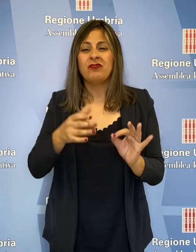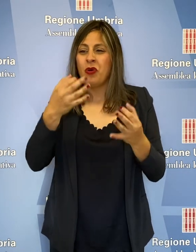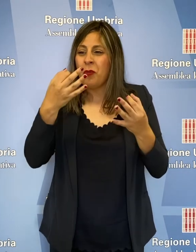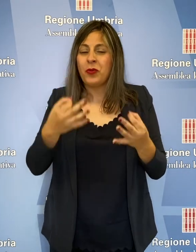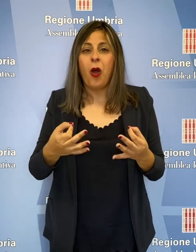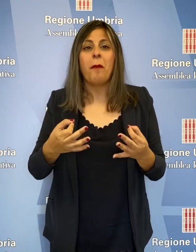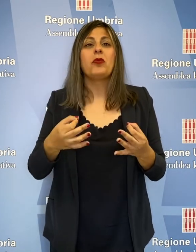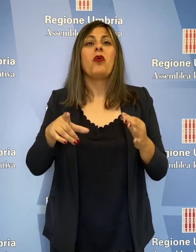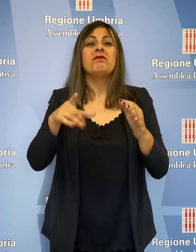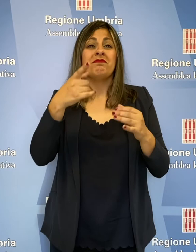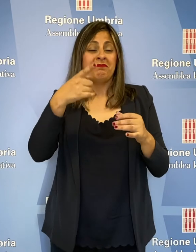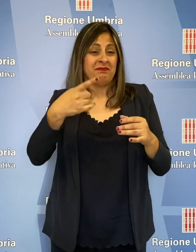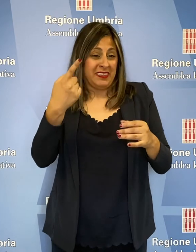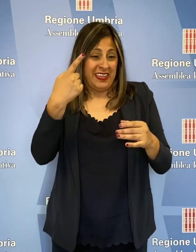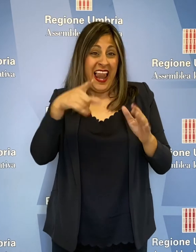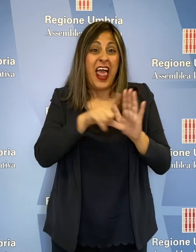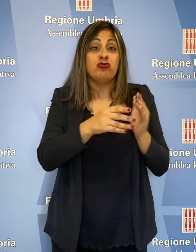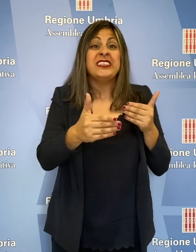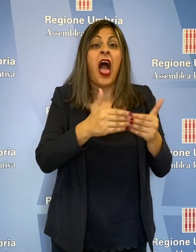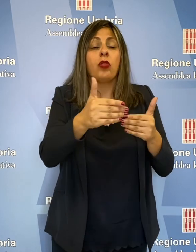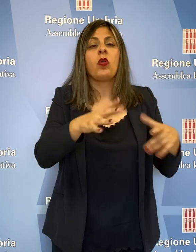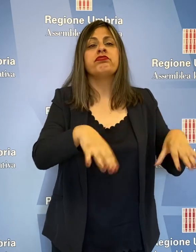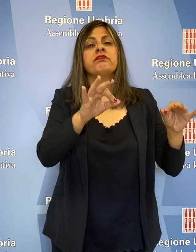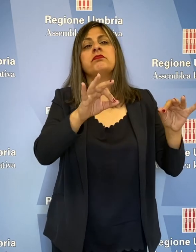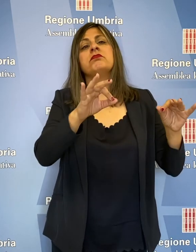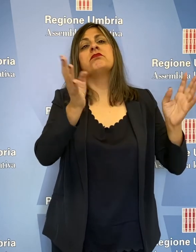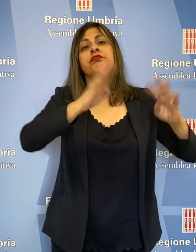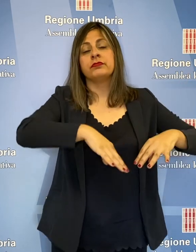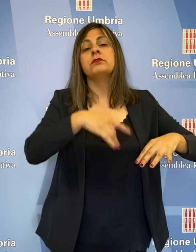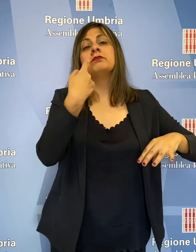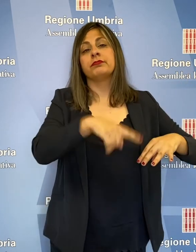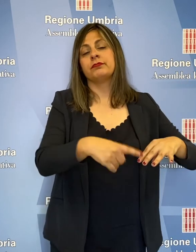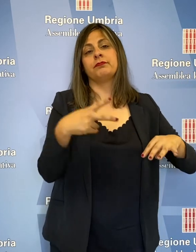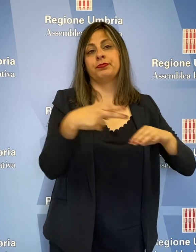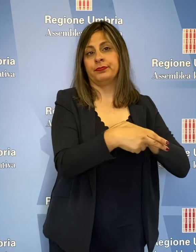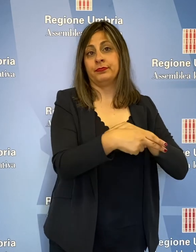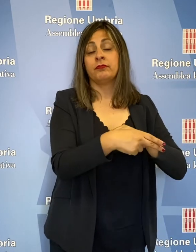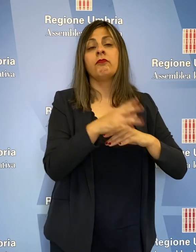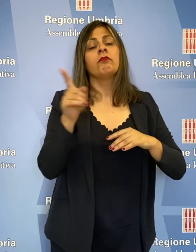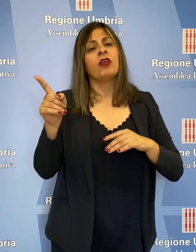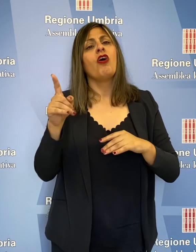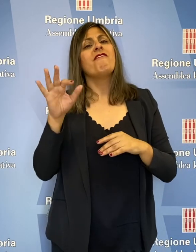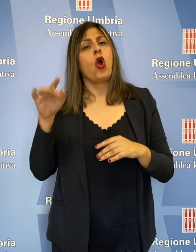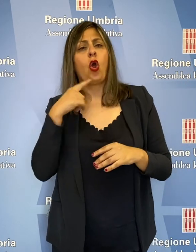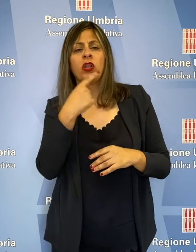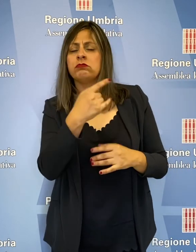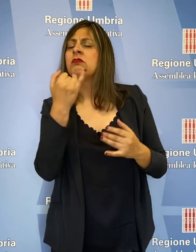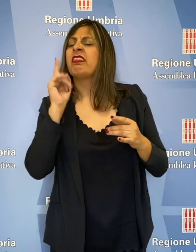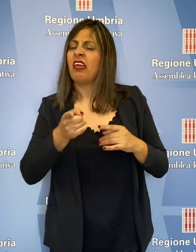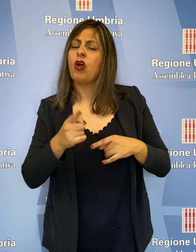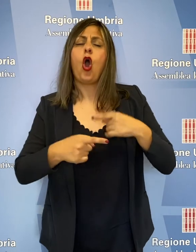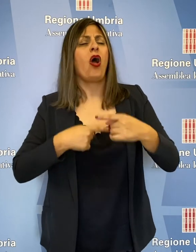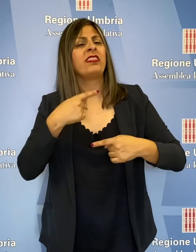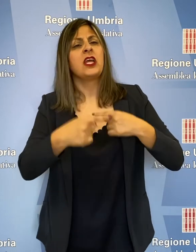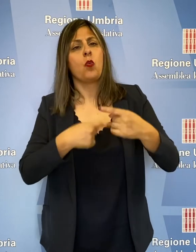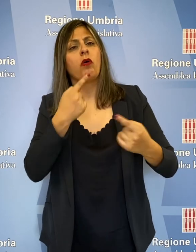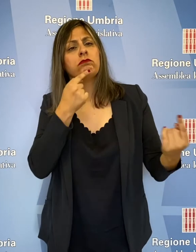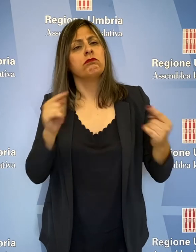assicurato che si riprenderà la partecipazione e il confronto per definire il nuovo regolamento. Nella loro interrogazione i